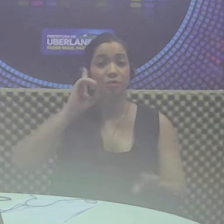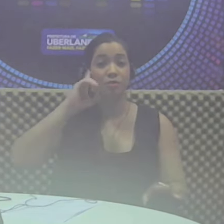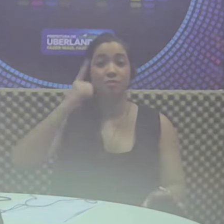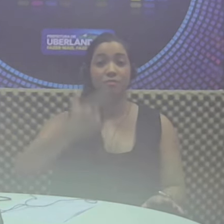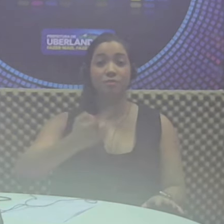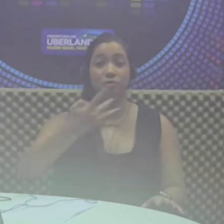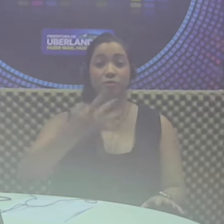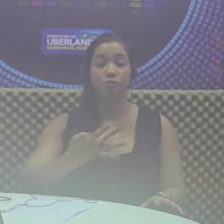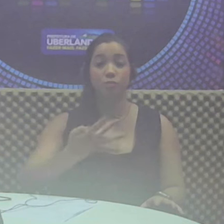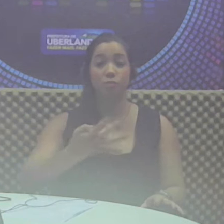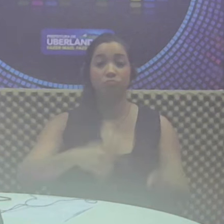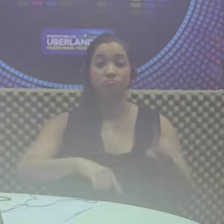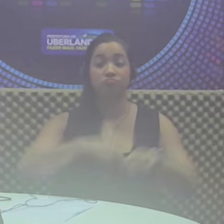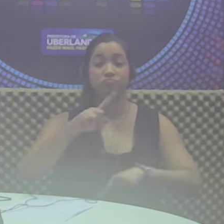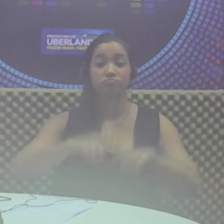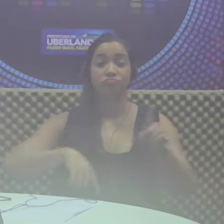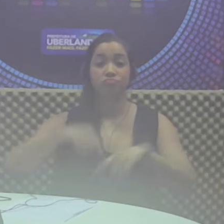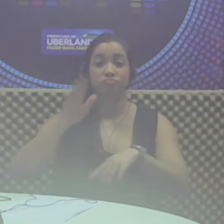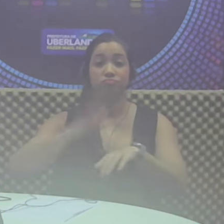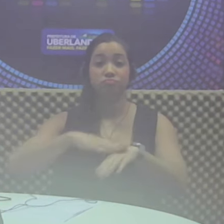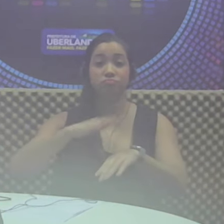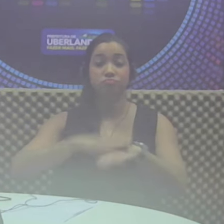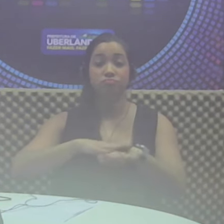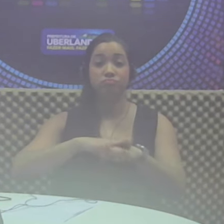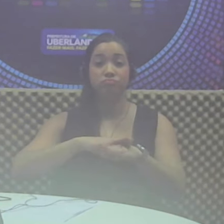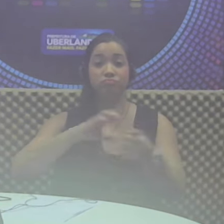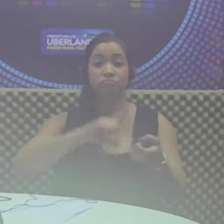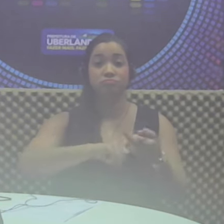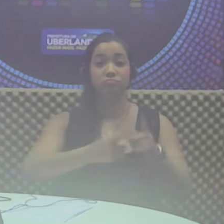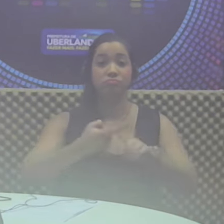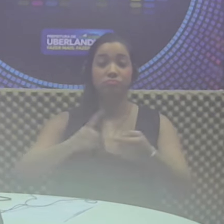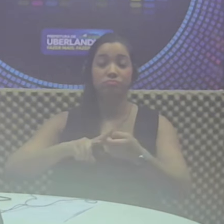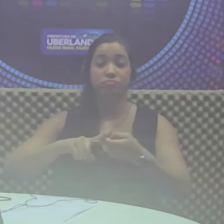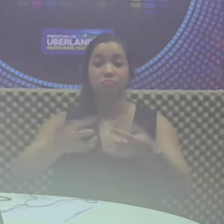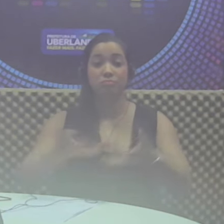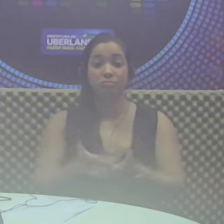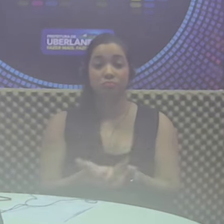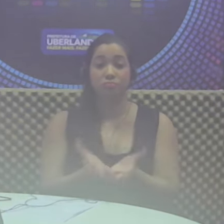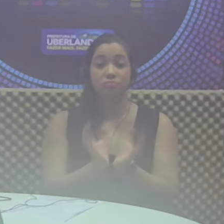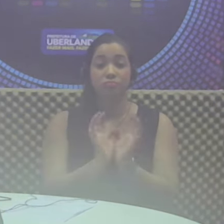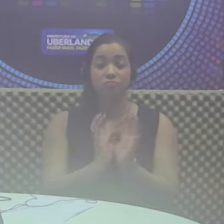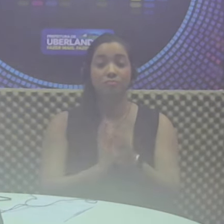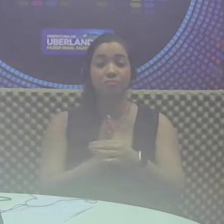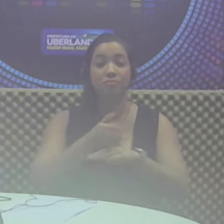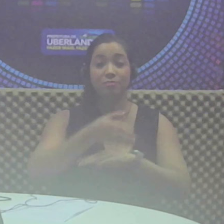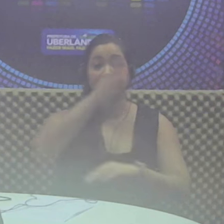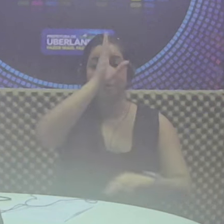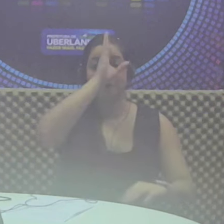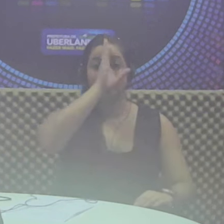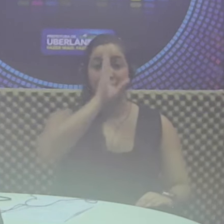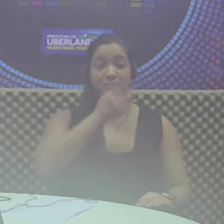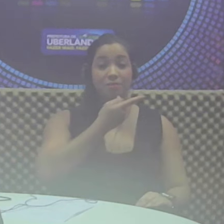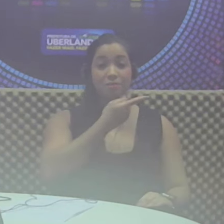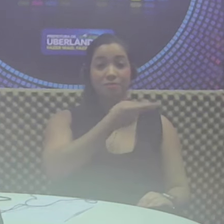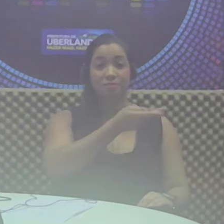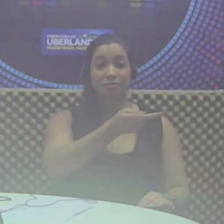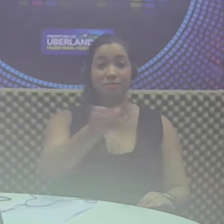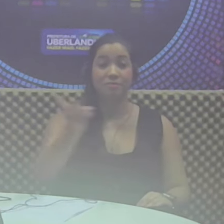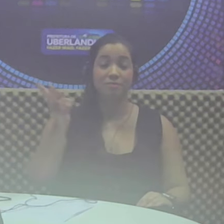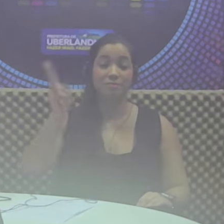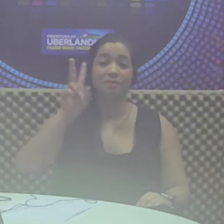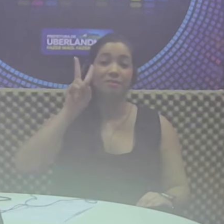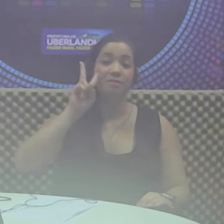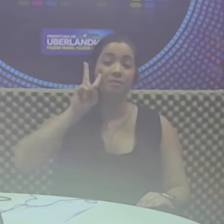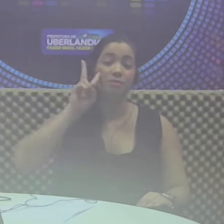peças confeccionadas com pontos de cestaria. Com entrada gratuita, a visita pode ser feita de